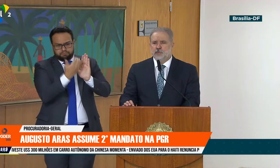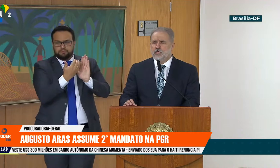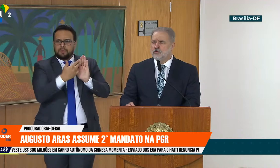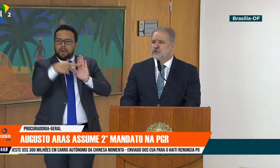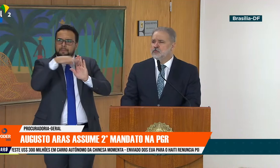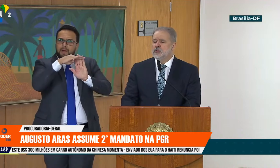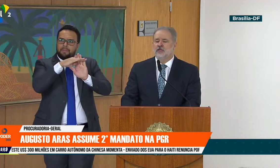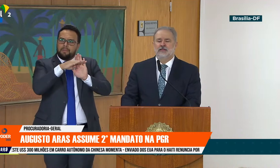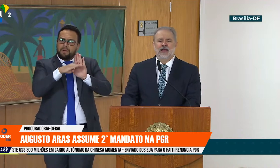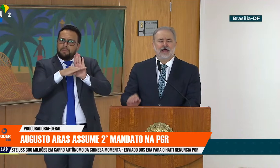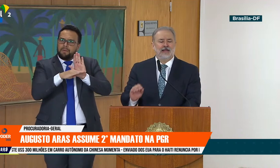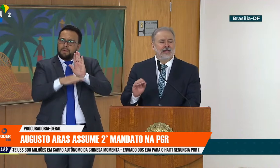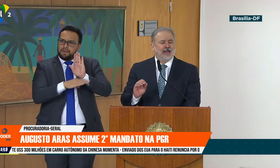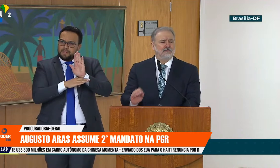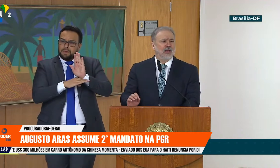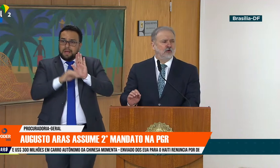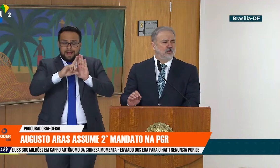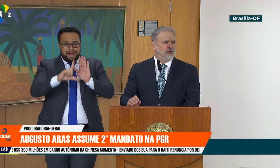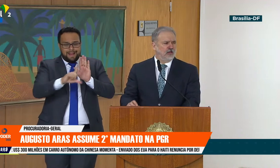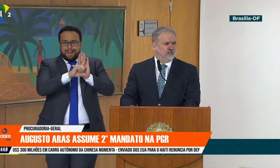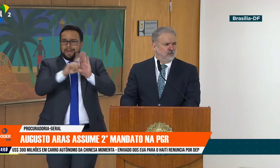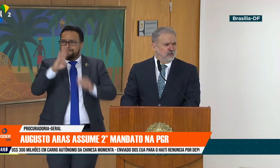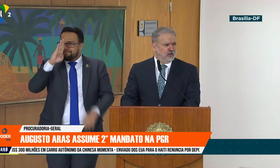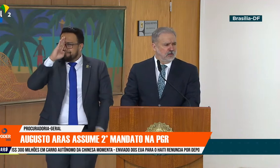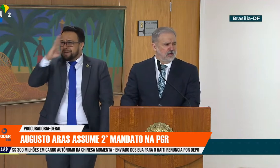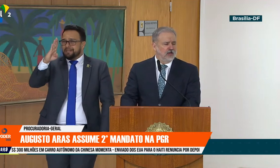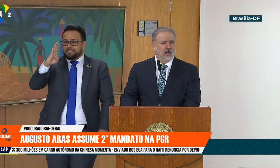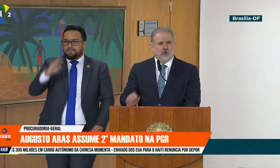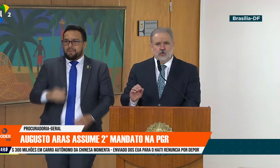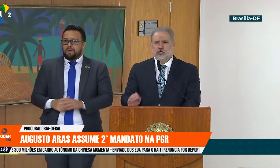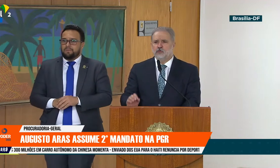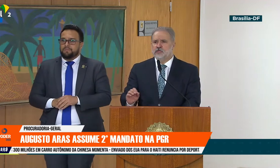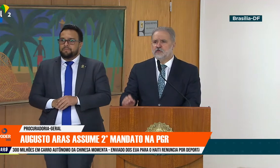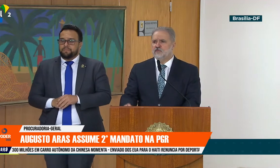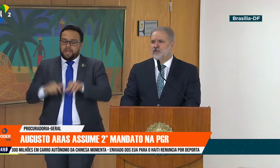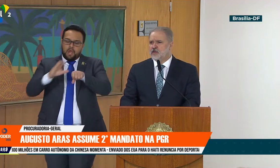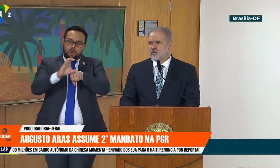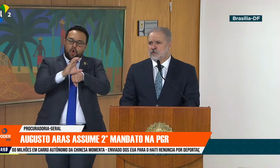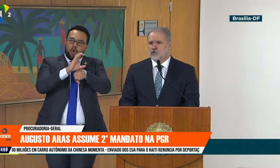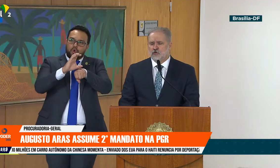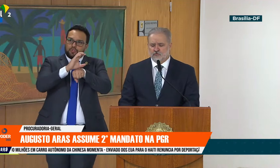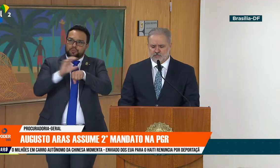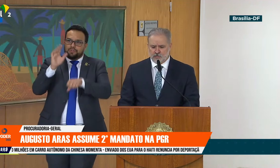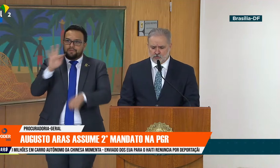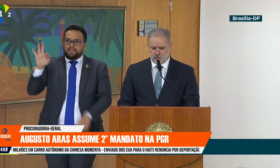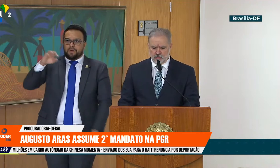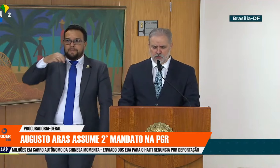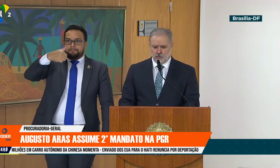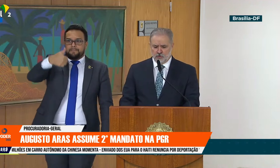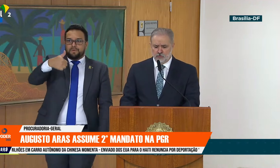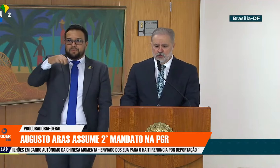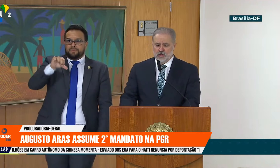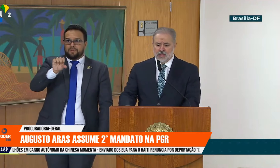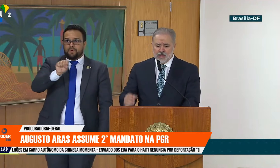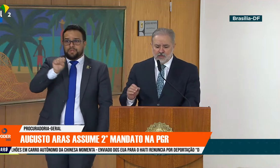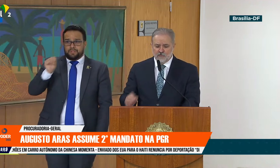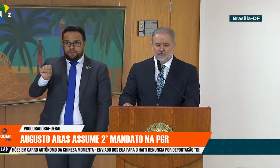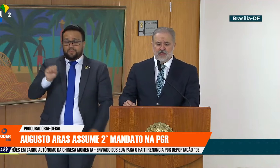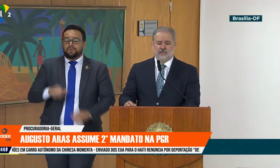esculpidos na Lei Maior da República, a Constituição Federal de 1988,